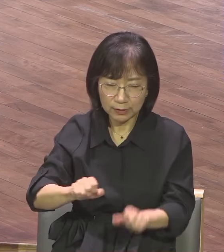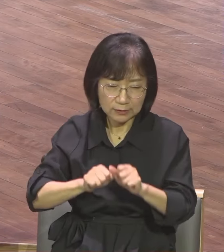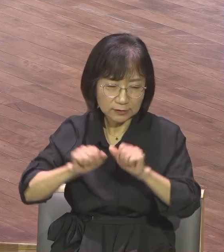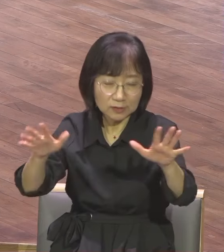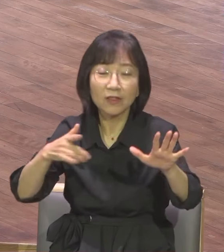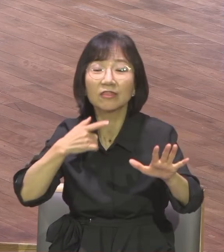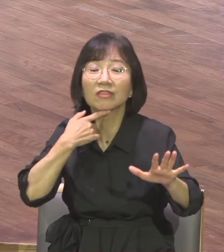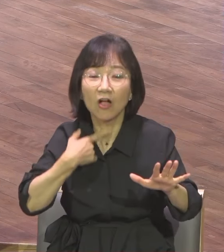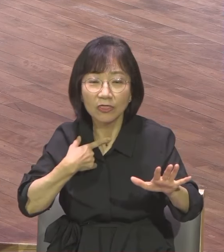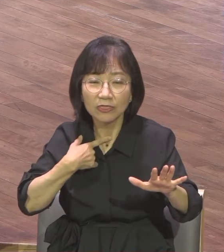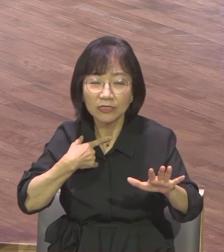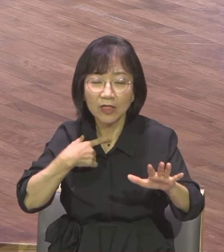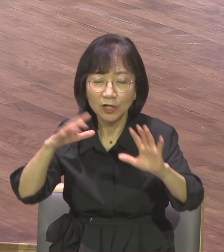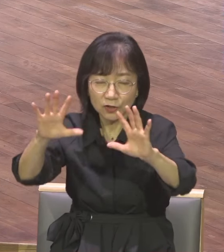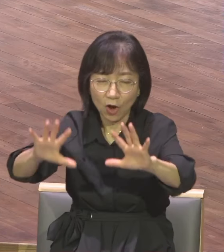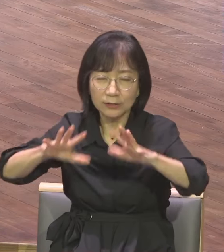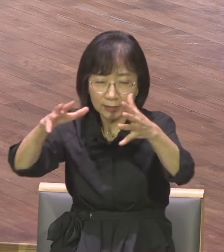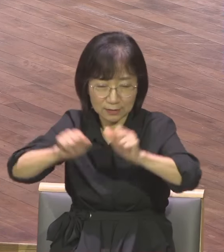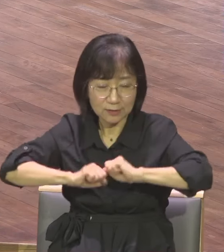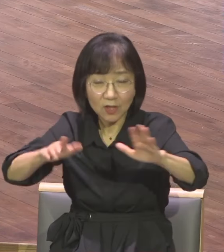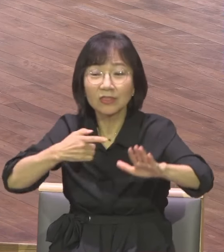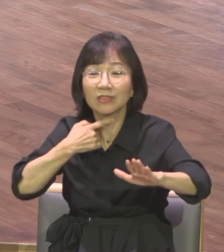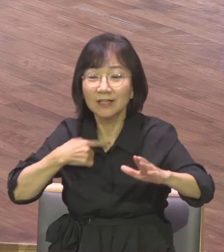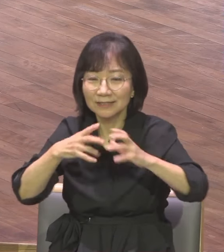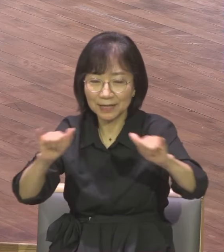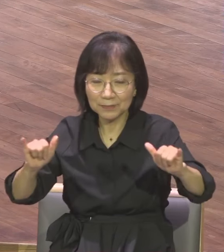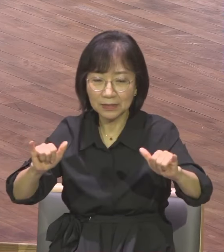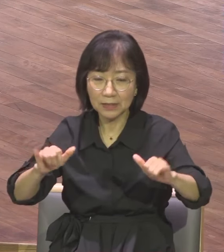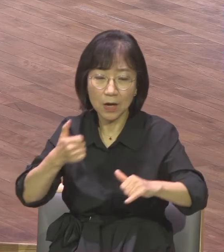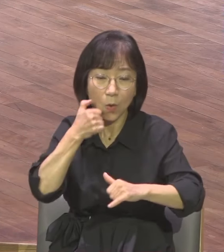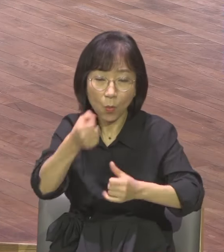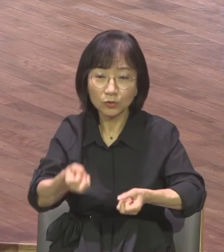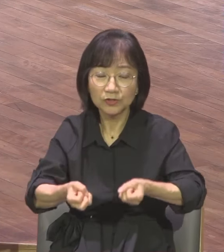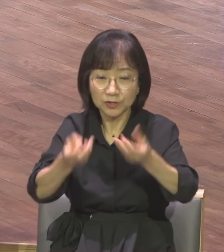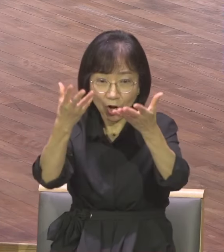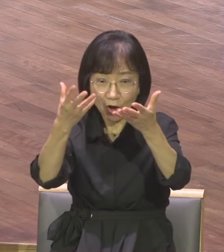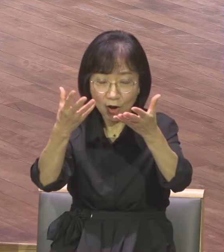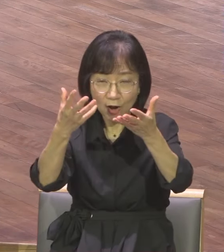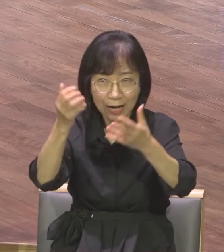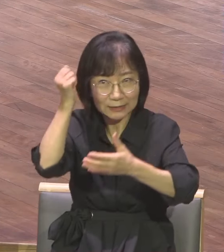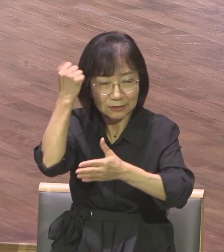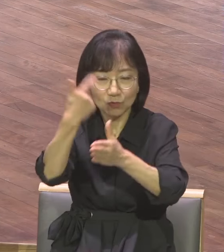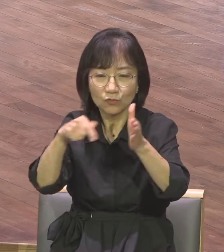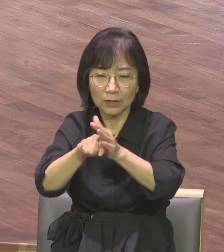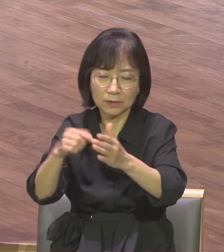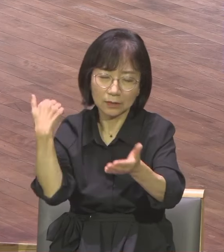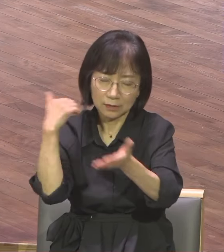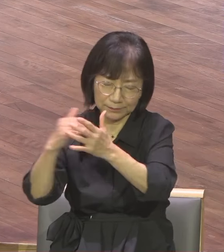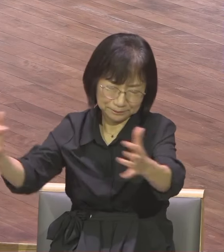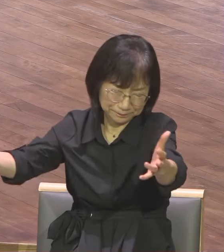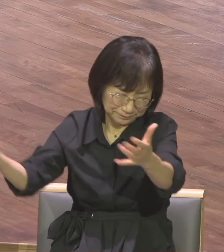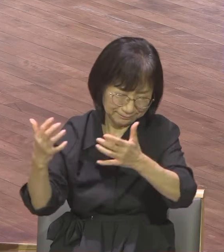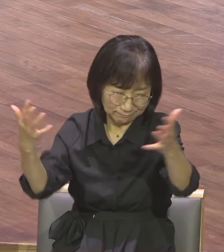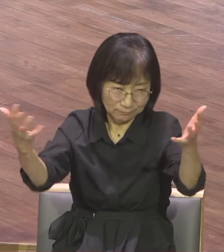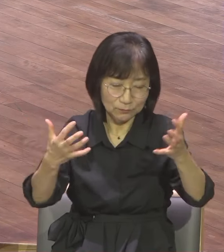오순절을 지키기 위해서 몰려듭니다 수십만이에요 그들의 성전이 들어갑니다 가장